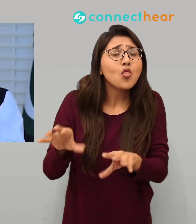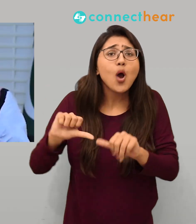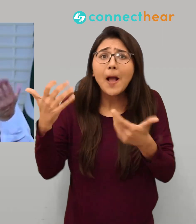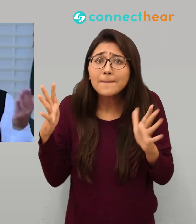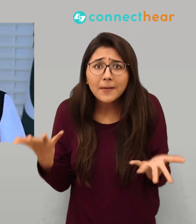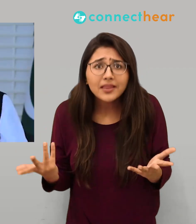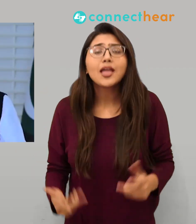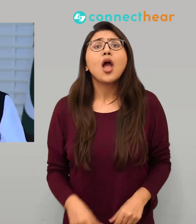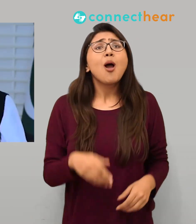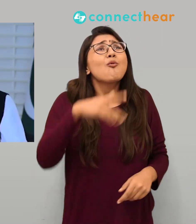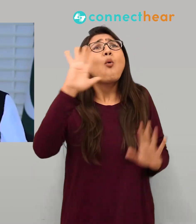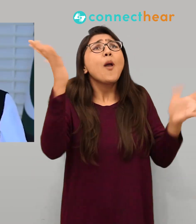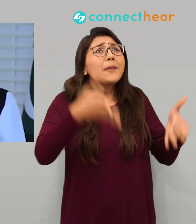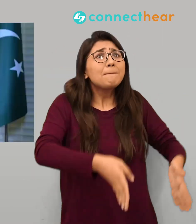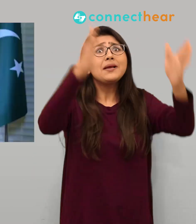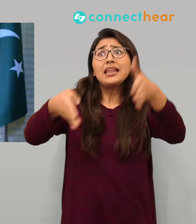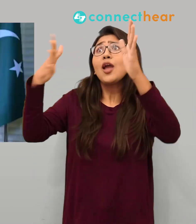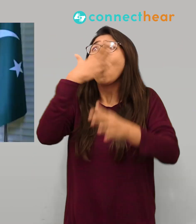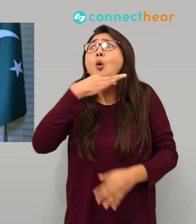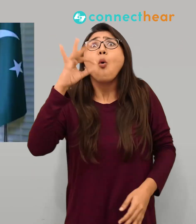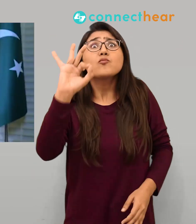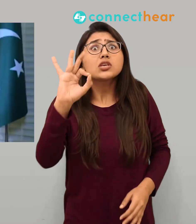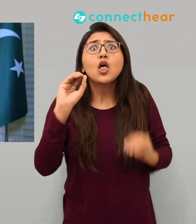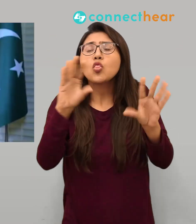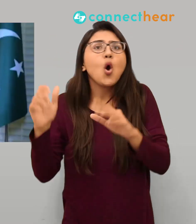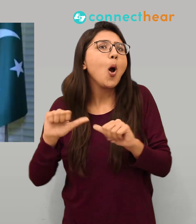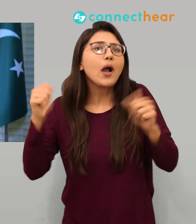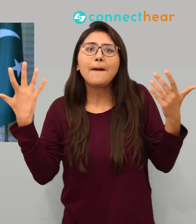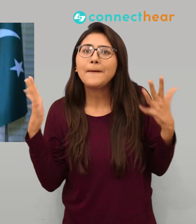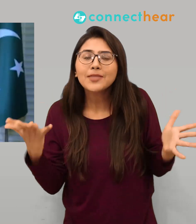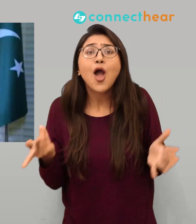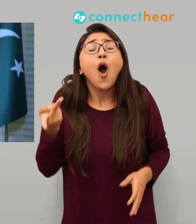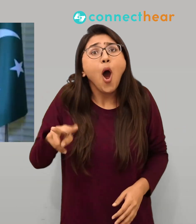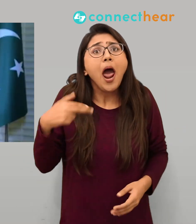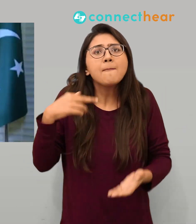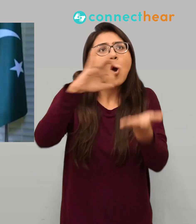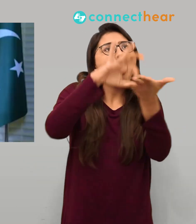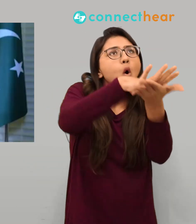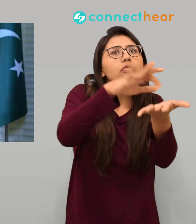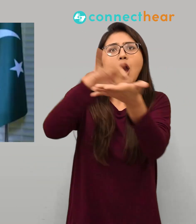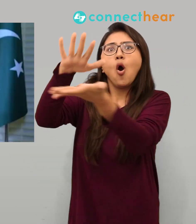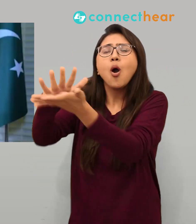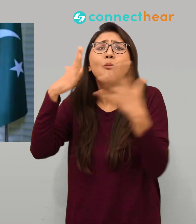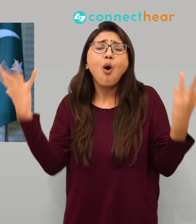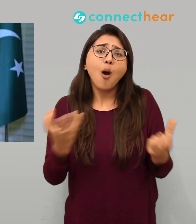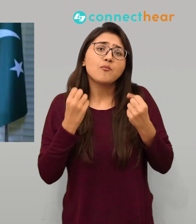انفرسٹریکچر ٹھیک کر سکتے ہیں اور کرزے لینے پڑتے ہیں حکومت کو اس لیے ہم نے آپ کے لیے ایک سکیم لے کے آئے ہیں اپنے